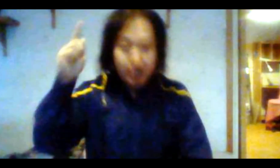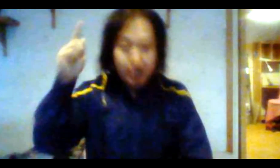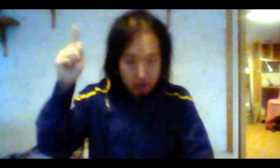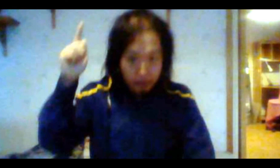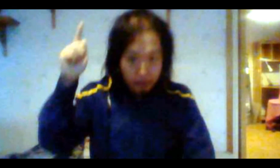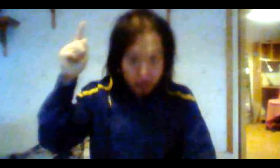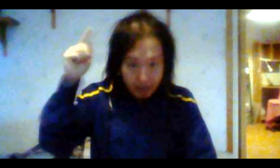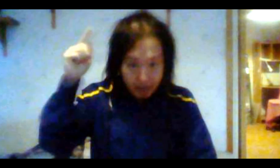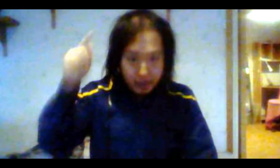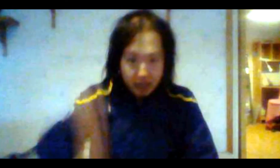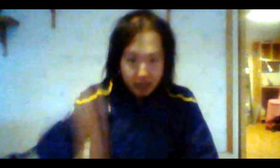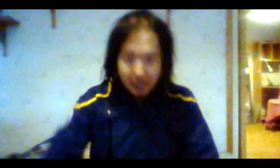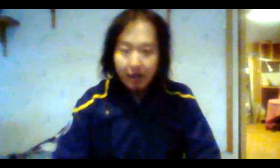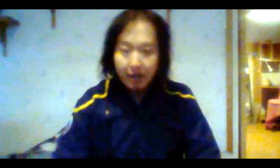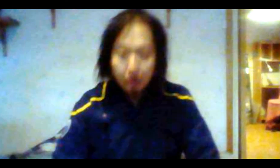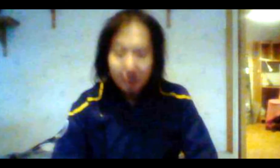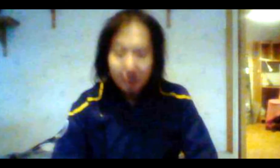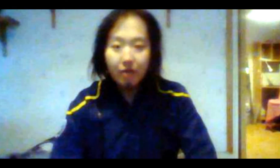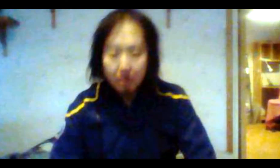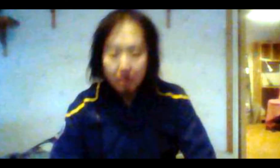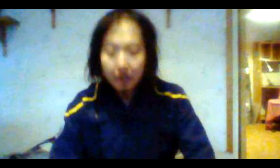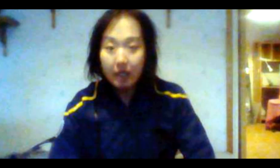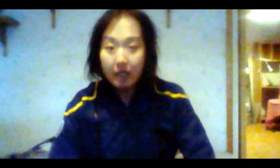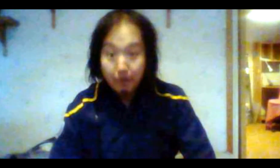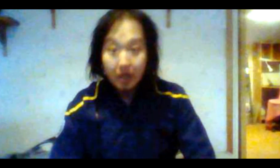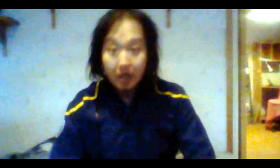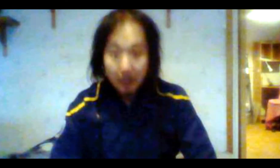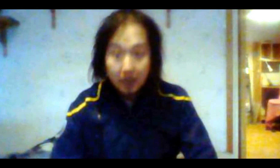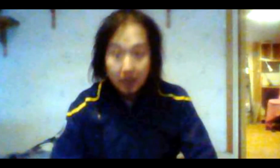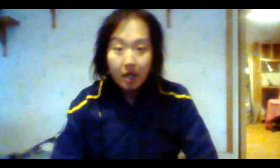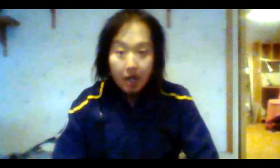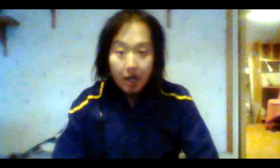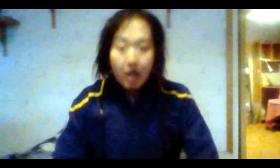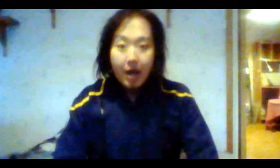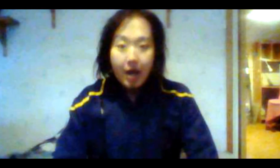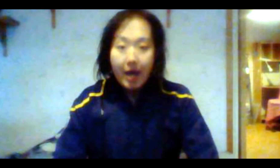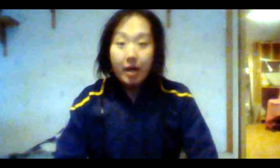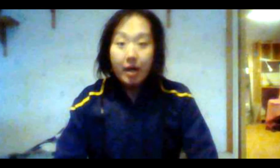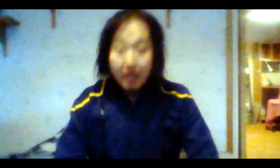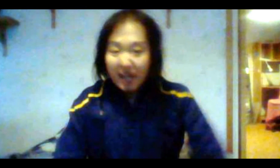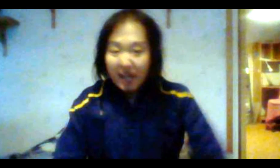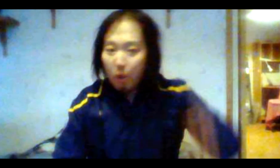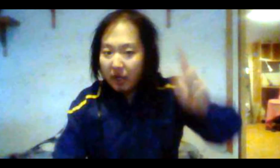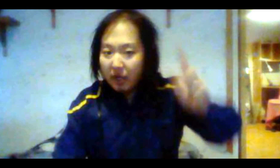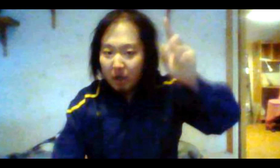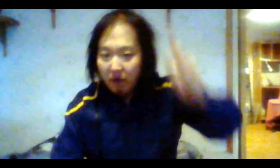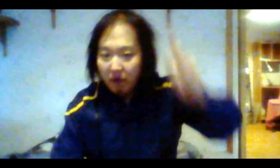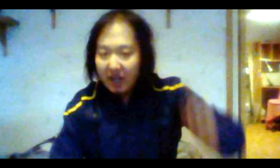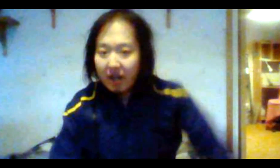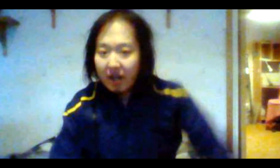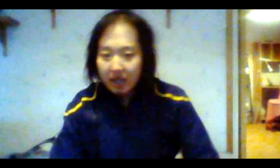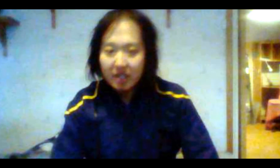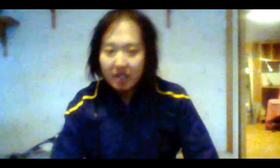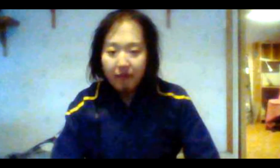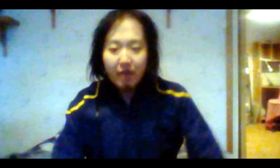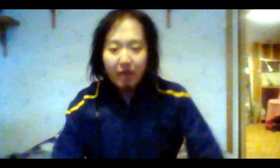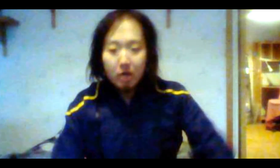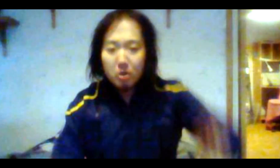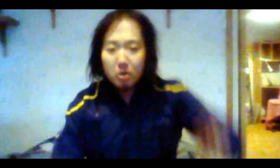är det slut på gamle tider, nu går 34an i himlen in Här i kåken har vi härjat sen vi var så